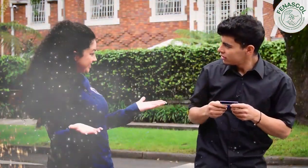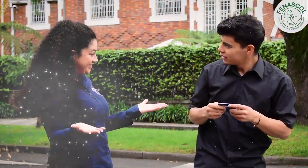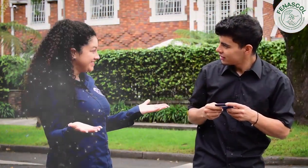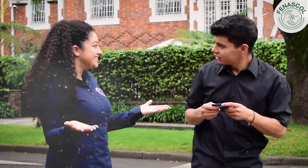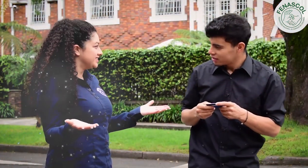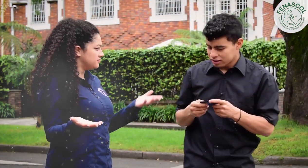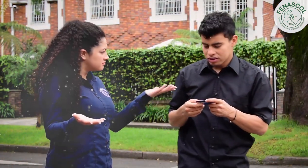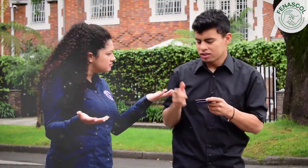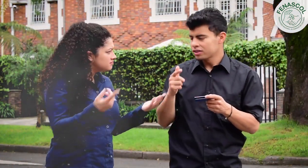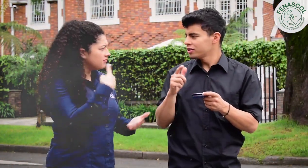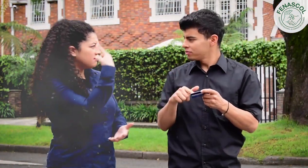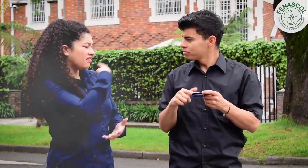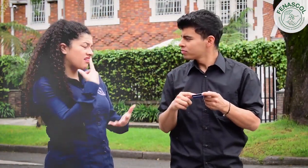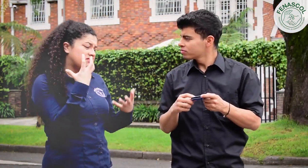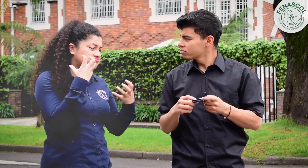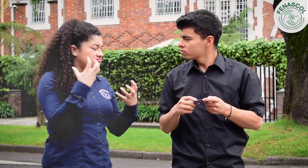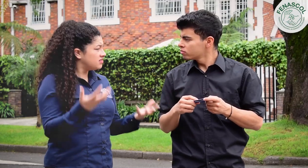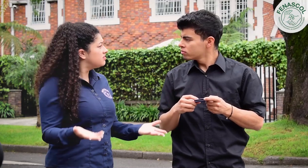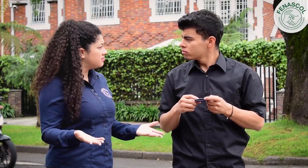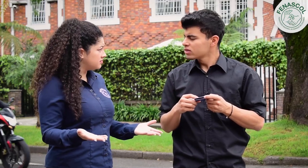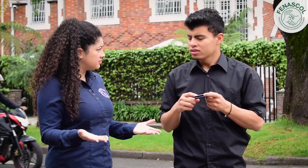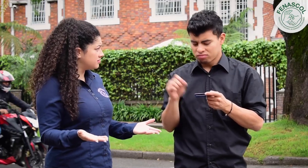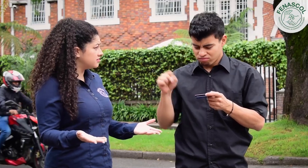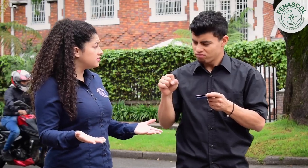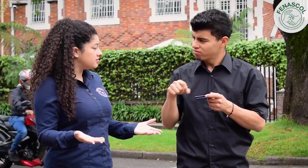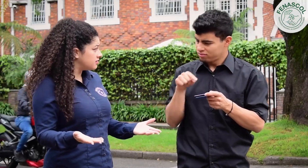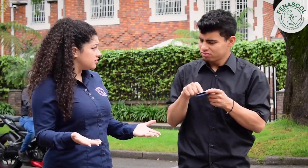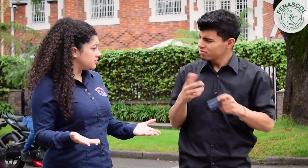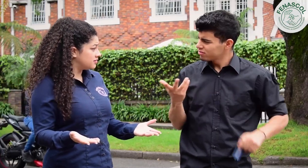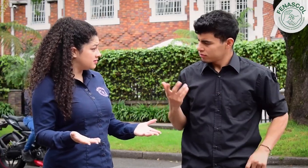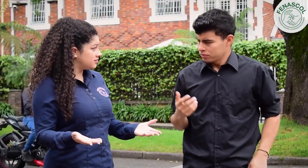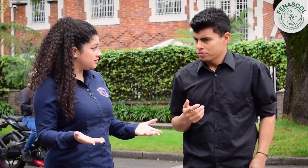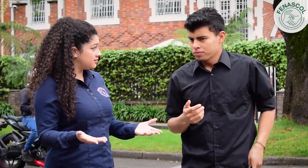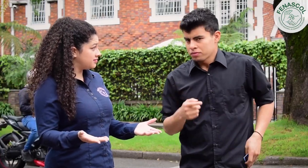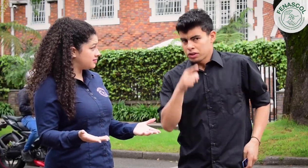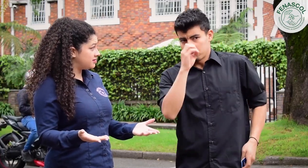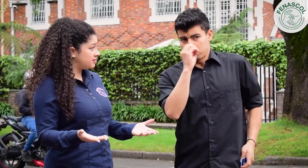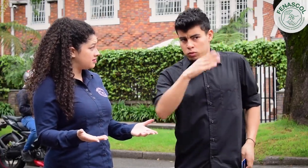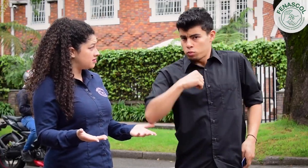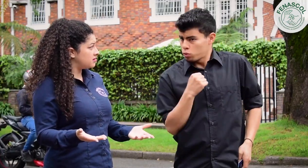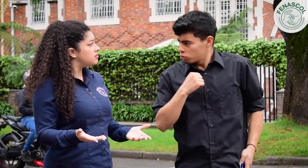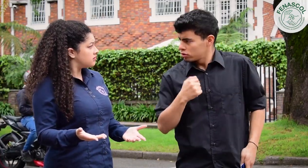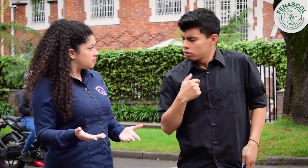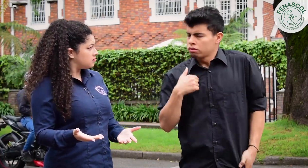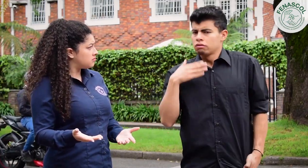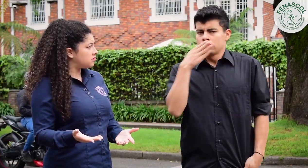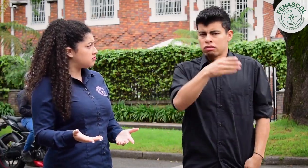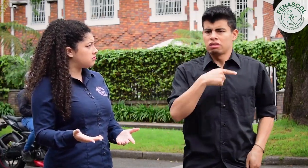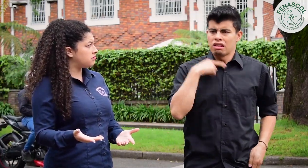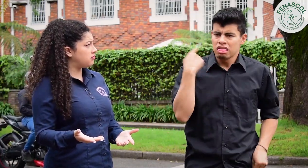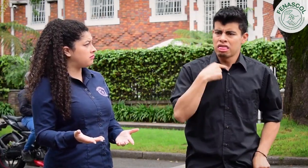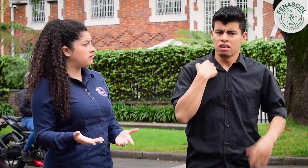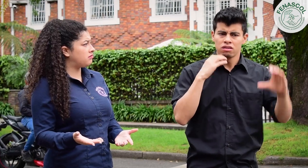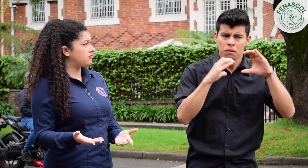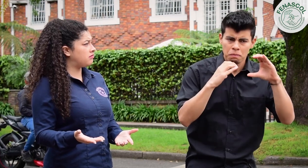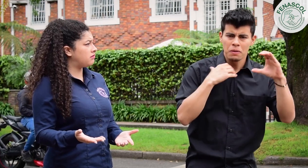¿Qué pasa? ¿Estás estresado? Sí, lo que pasa es que he ido al Banco de Bogotá y no he podido